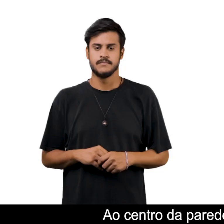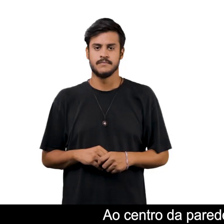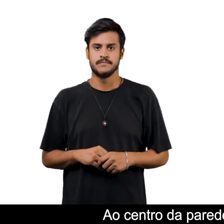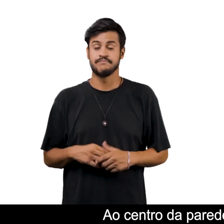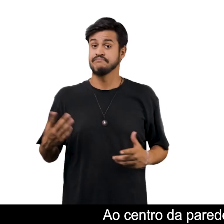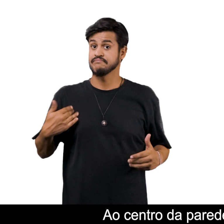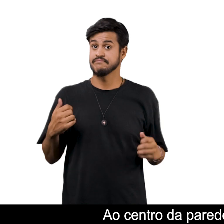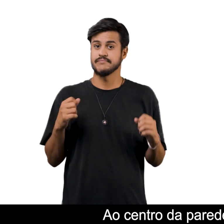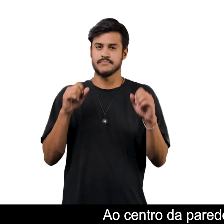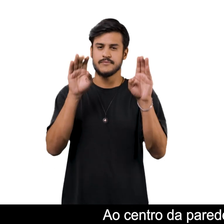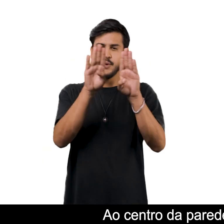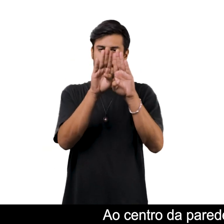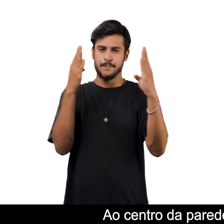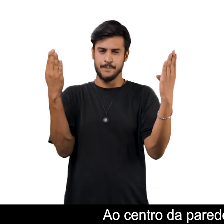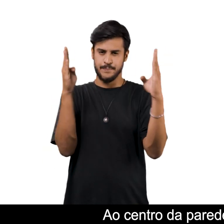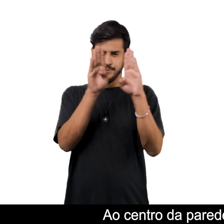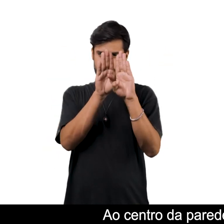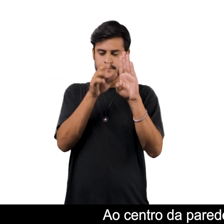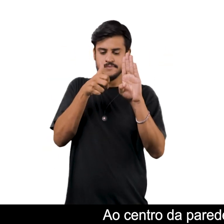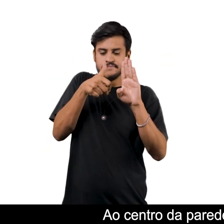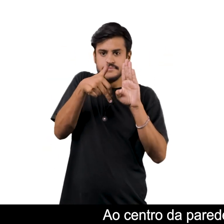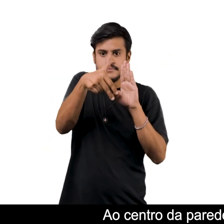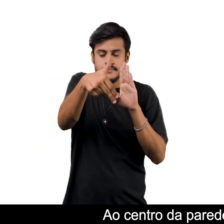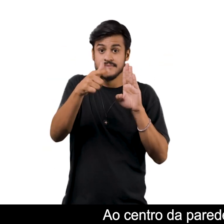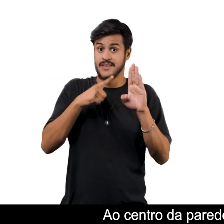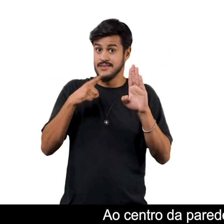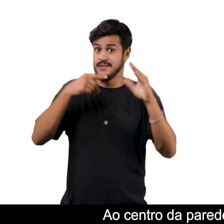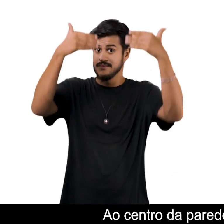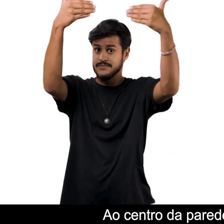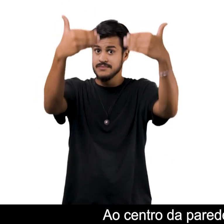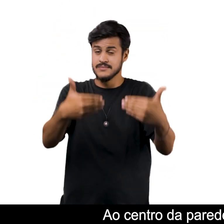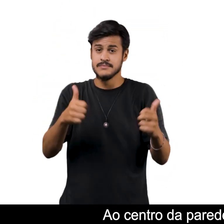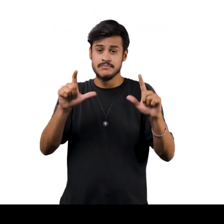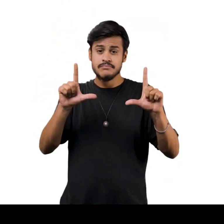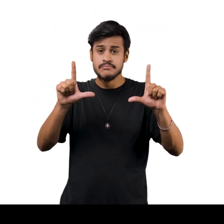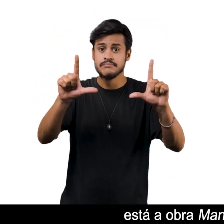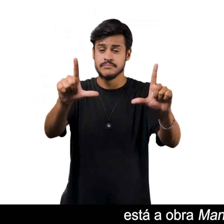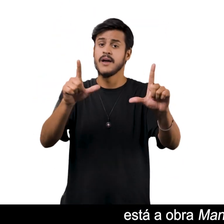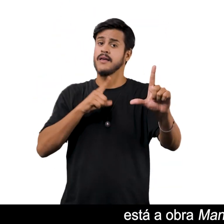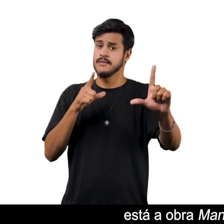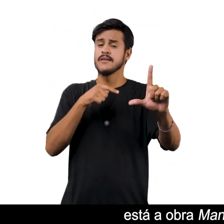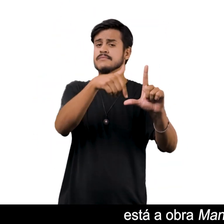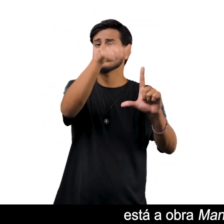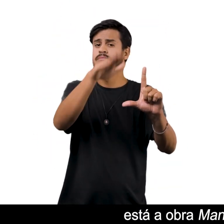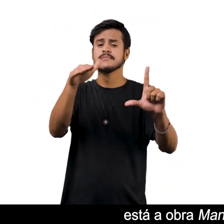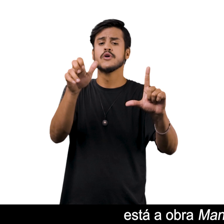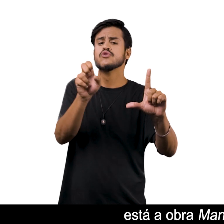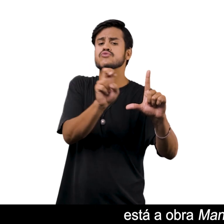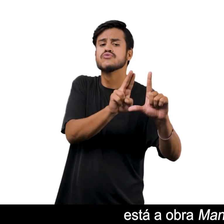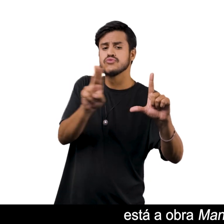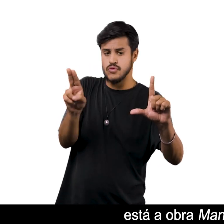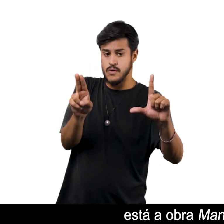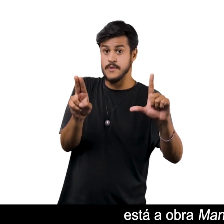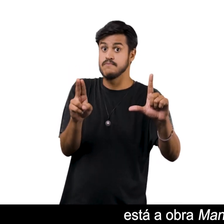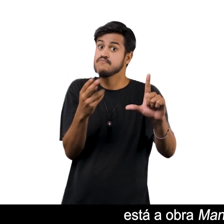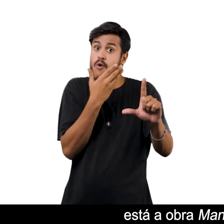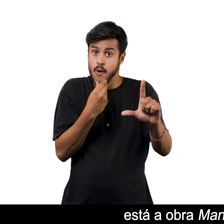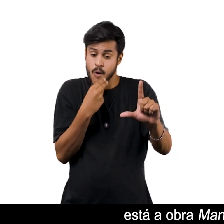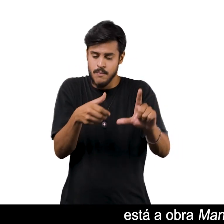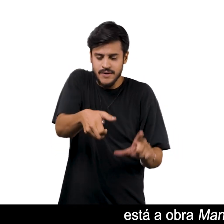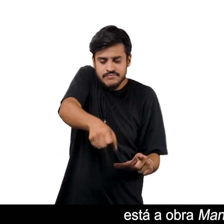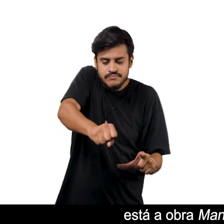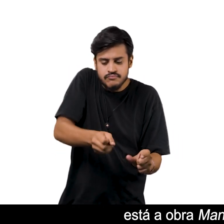Ao centro da parede que fica em frente à porta de entrada da galeria Está a obra Man at a Wash